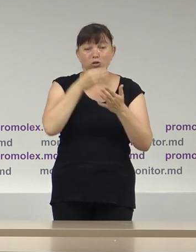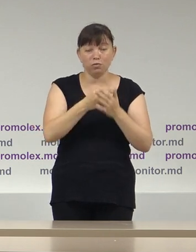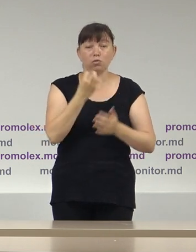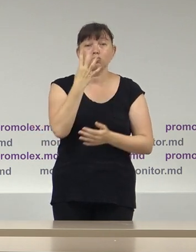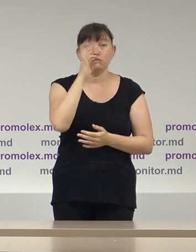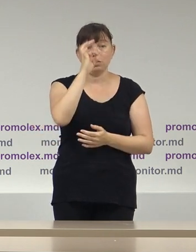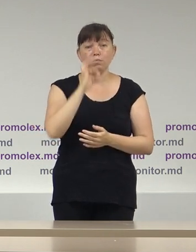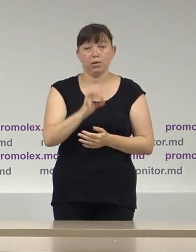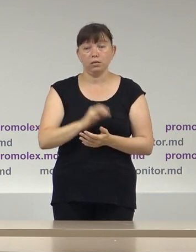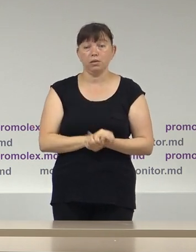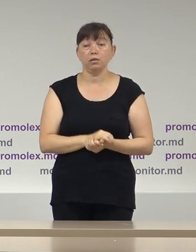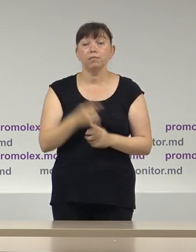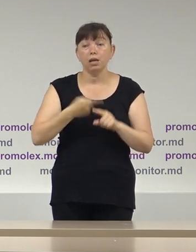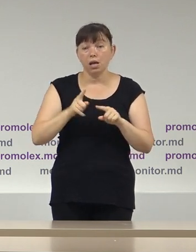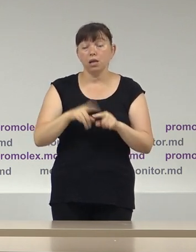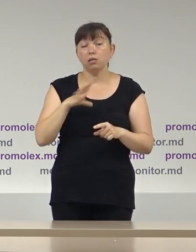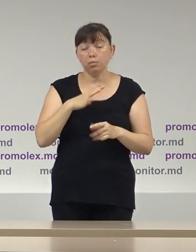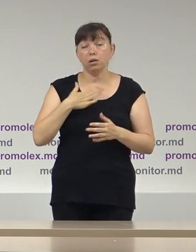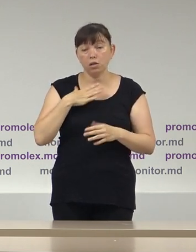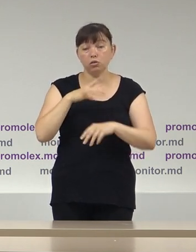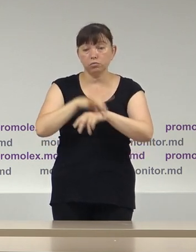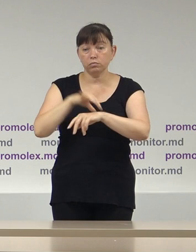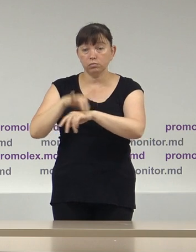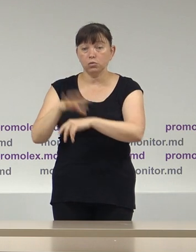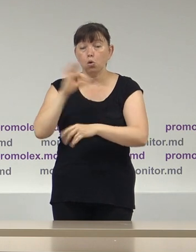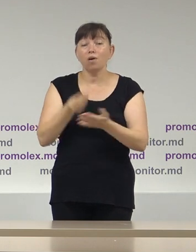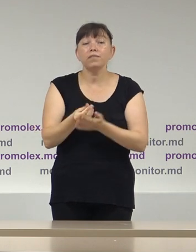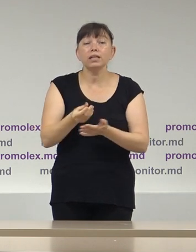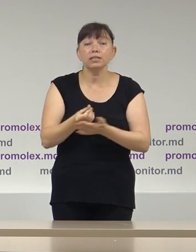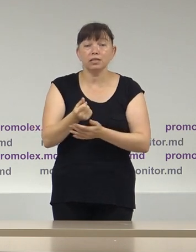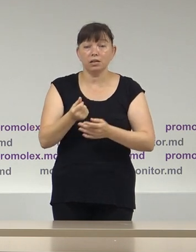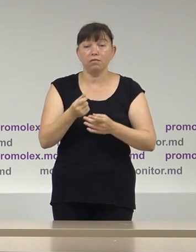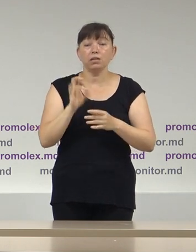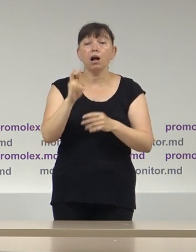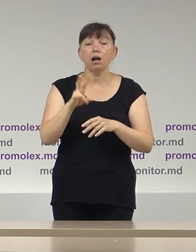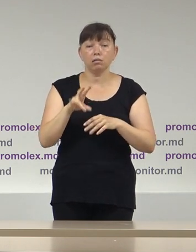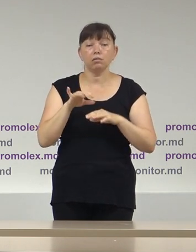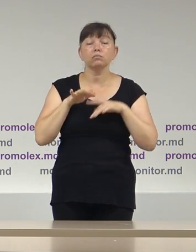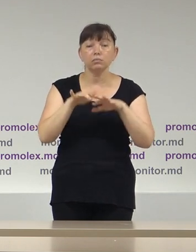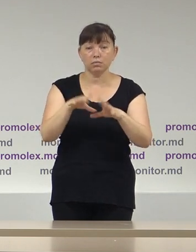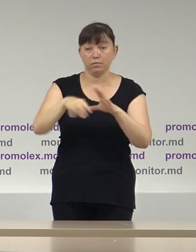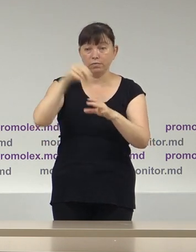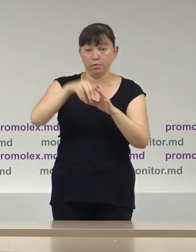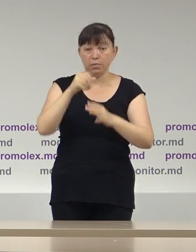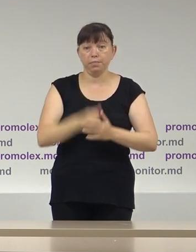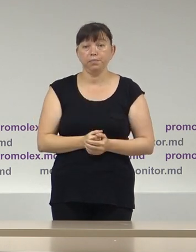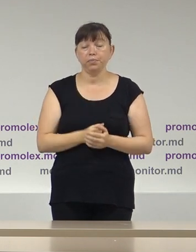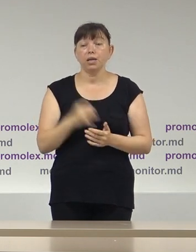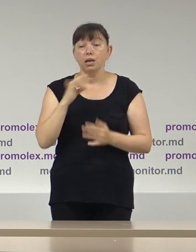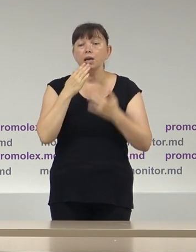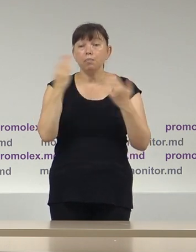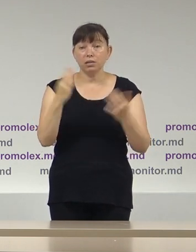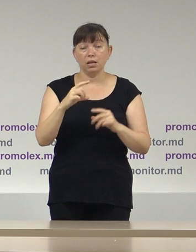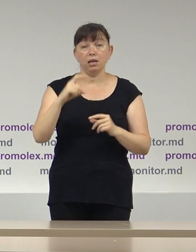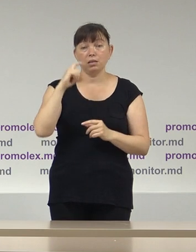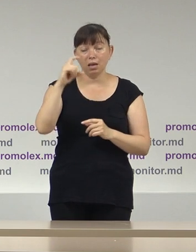14%. Acestea au fost constatările noastre despre finanțarea campaniei electorale și ultimul